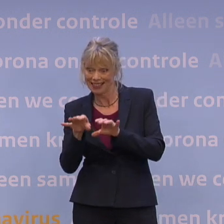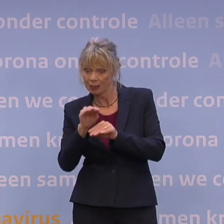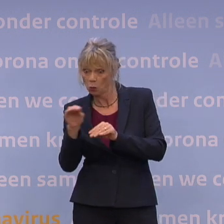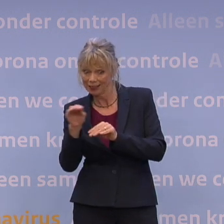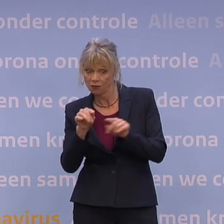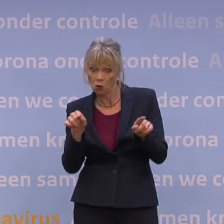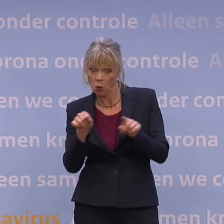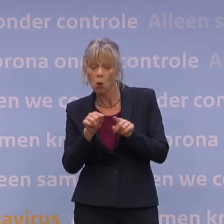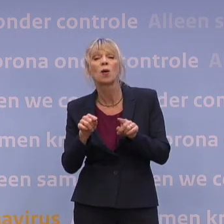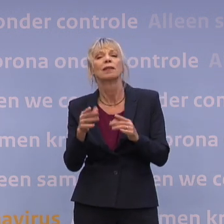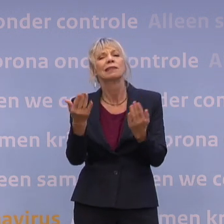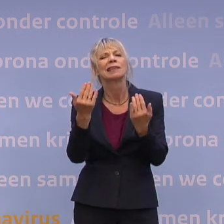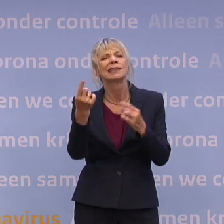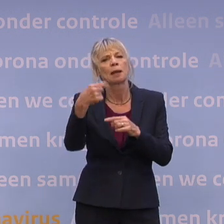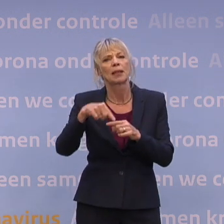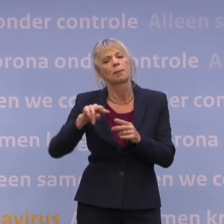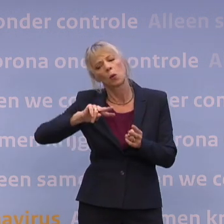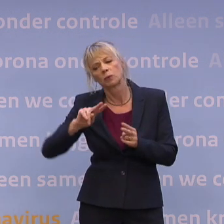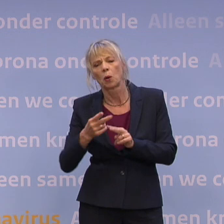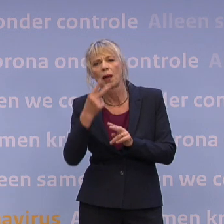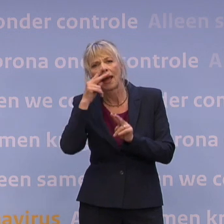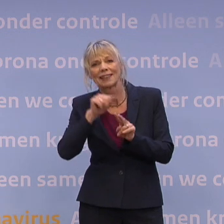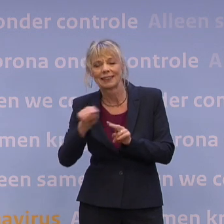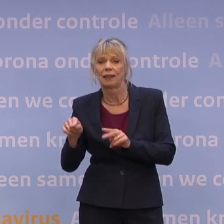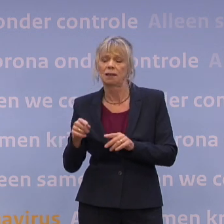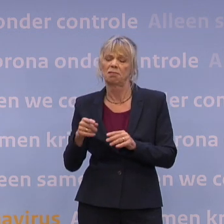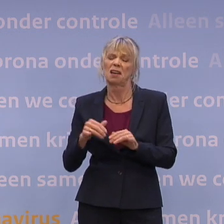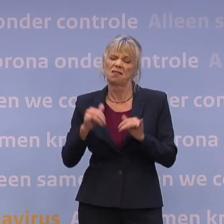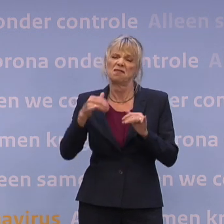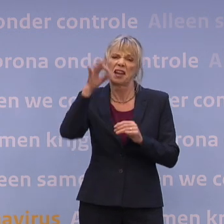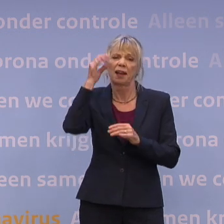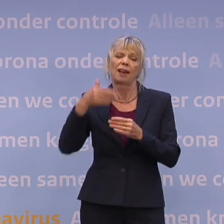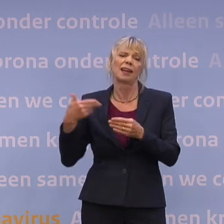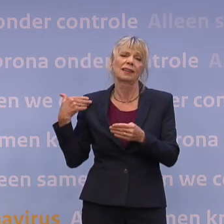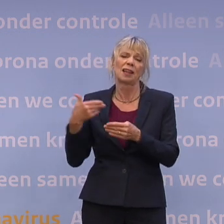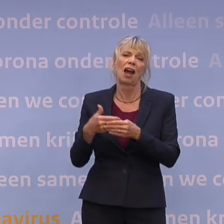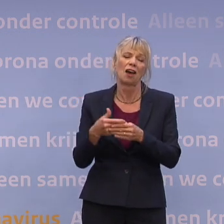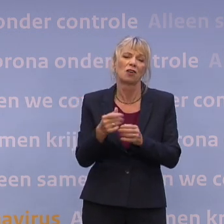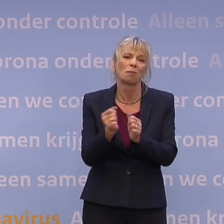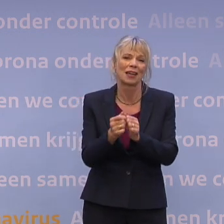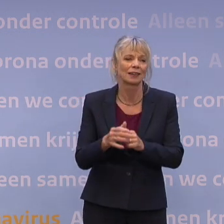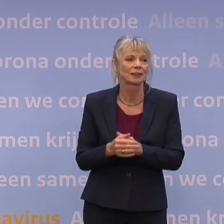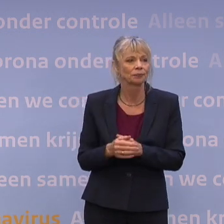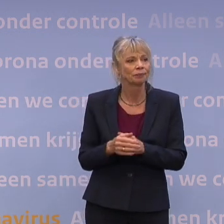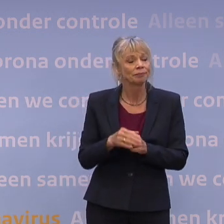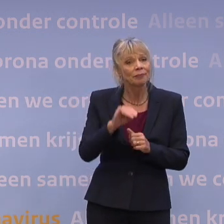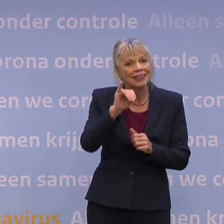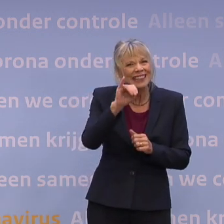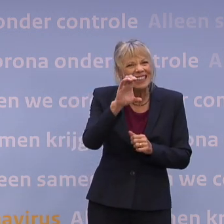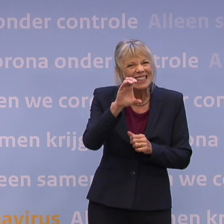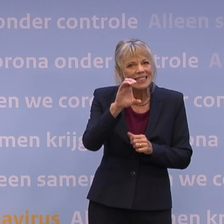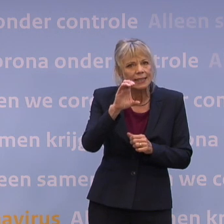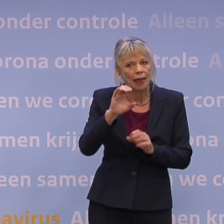Maar we hebben natuurlijk heel veel geleerd, ook in het afgelopen jaar. En qua IC-capaciteit is die weer makkelijk op te schroeven? Nou,